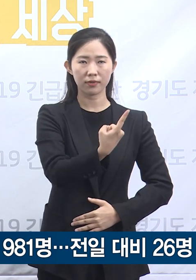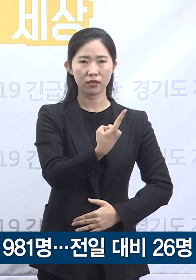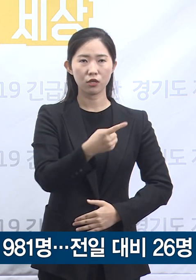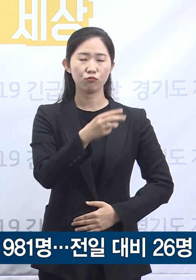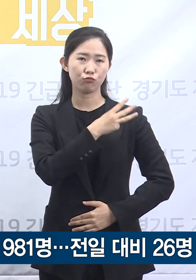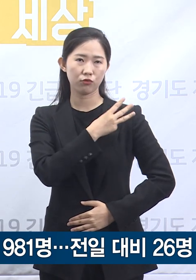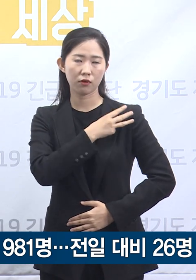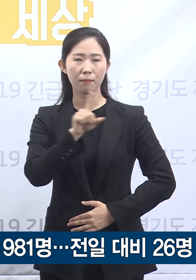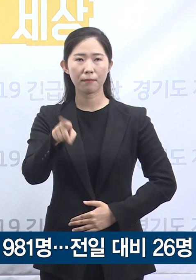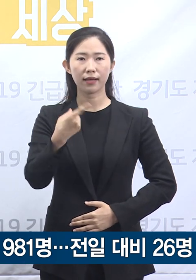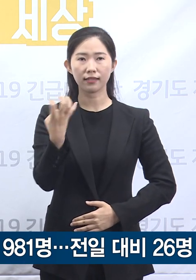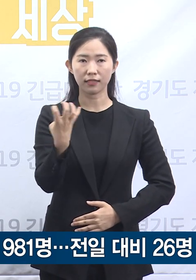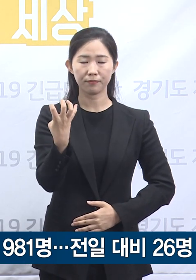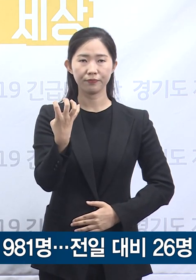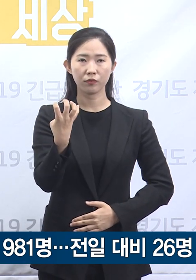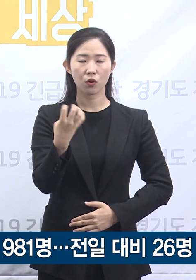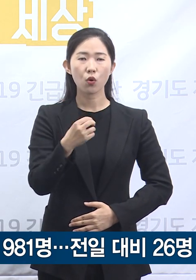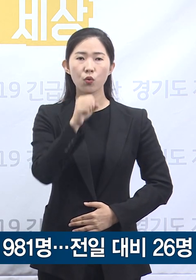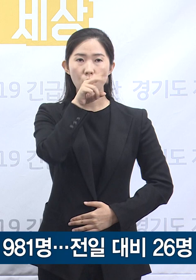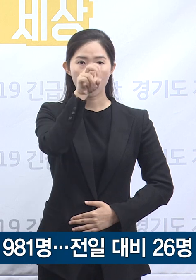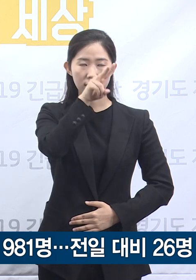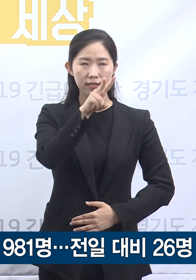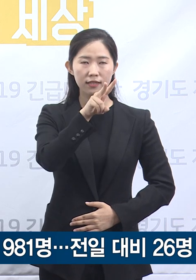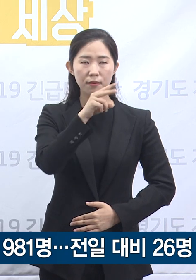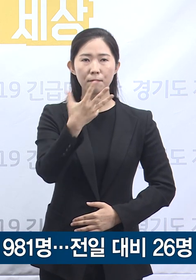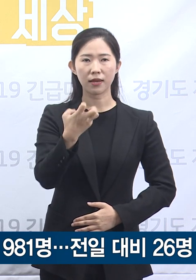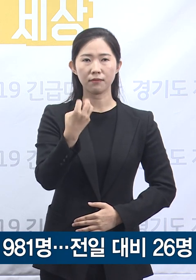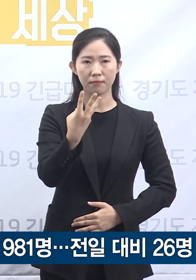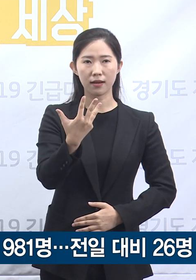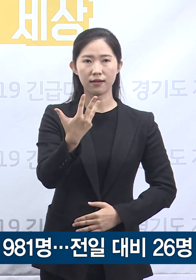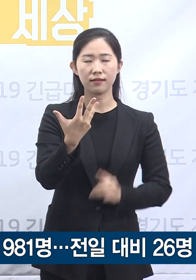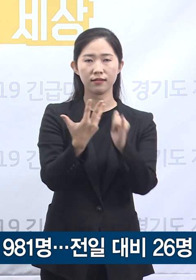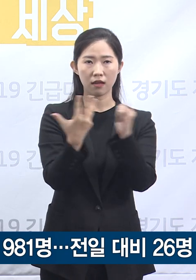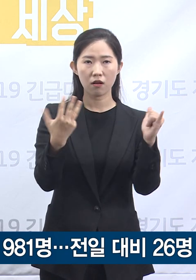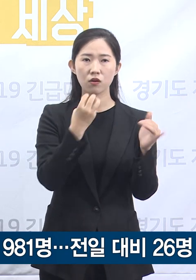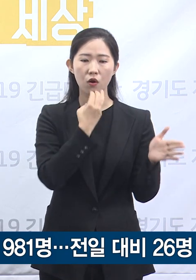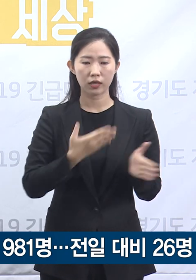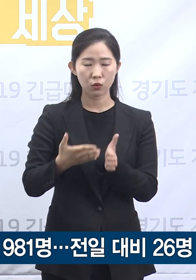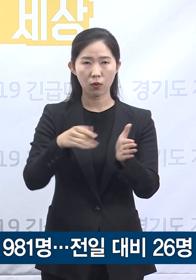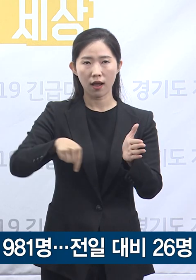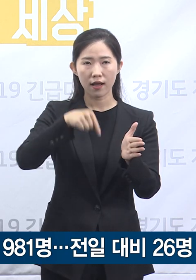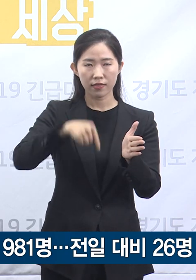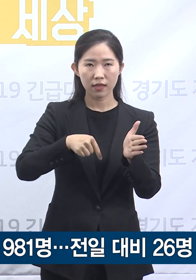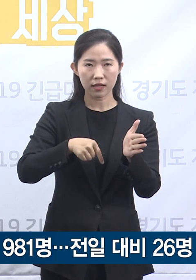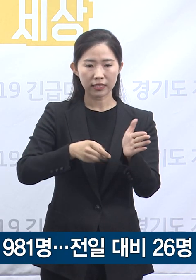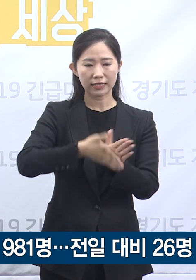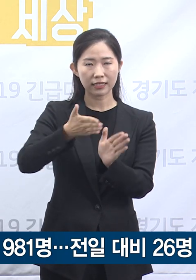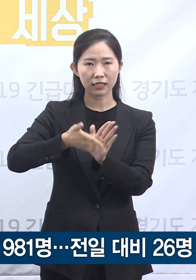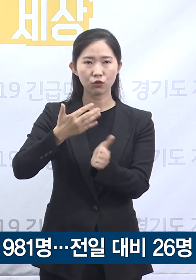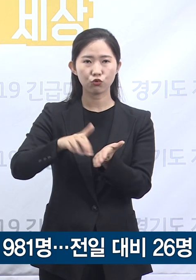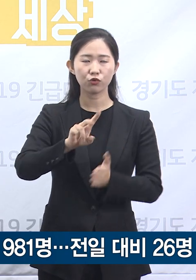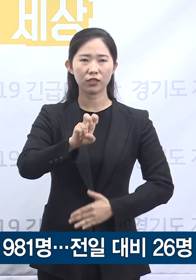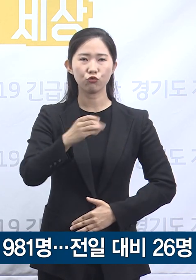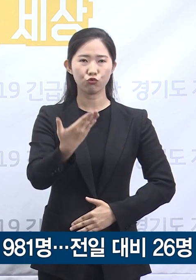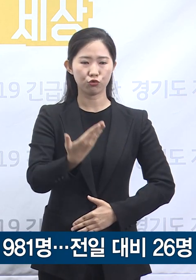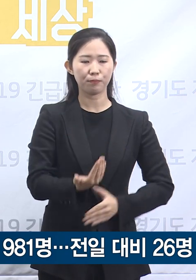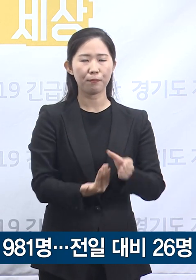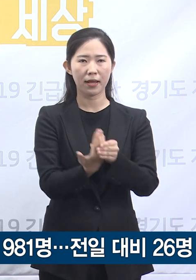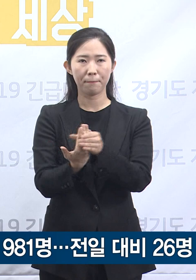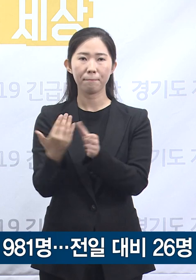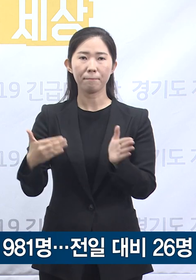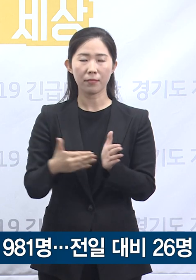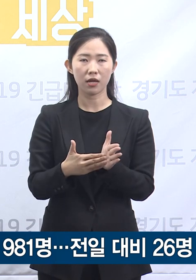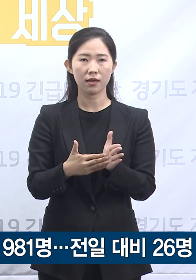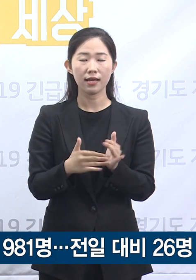140명, 용인시 88명 순으로 도내 29개 시군에서 확진자가 발생하였습니다. 인구